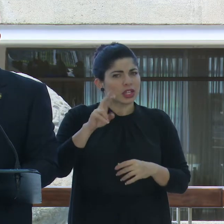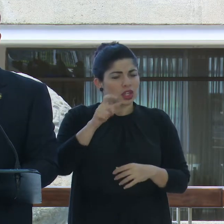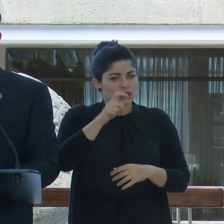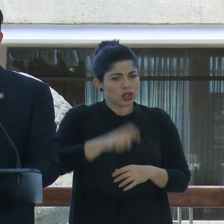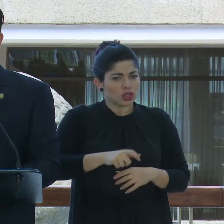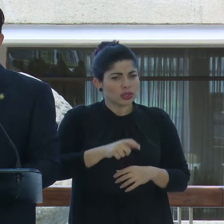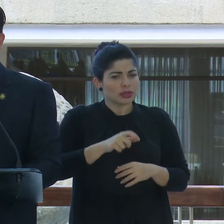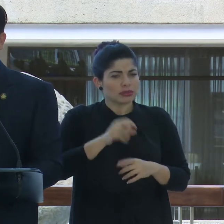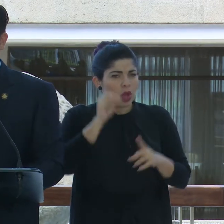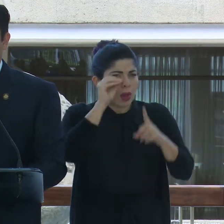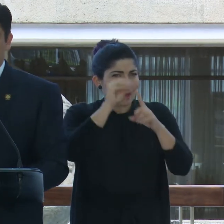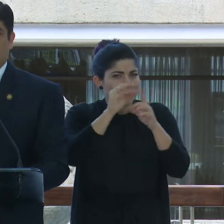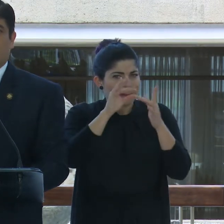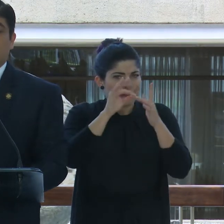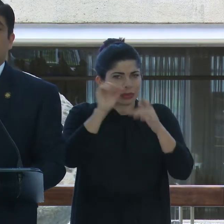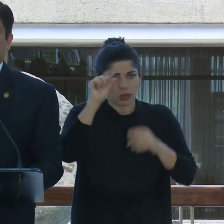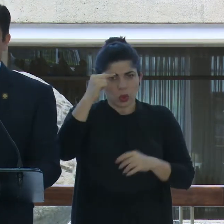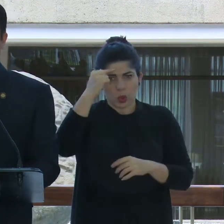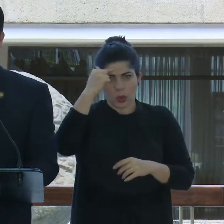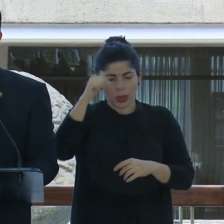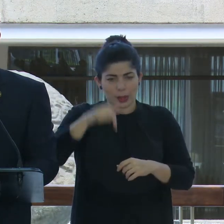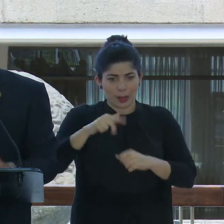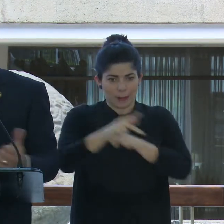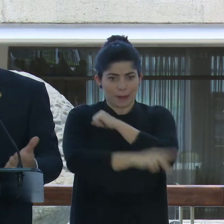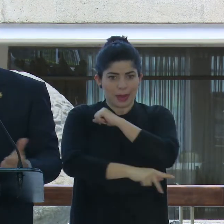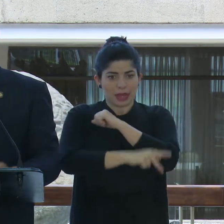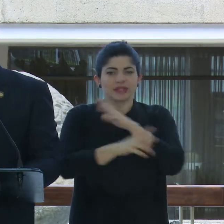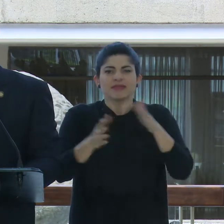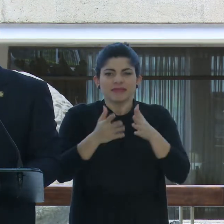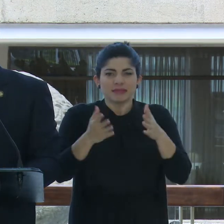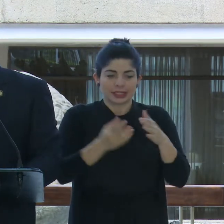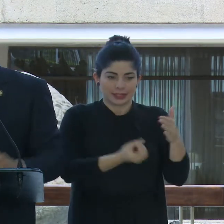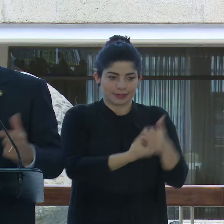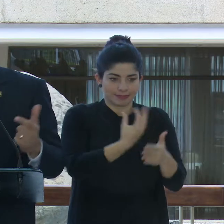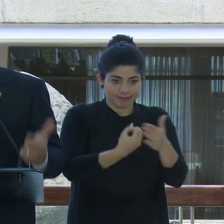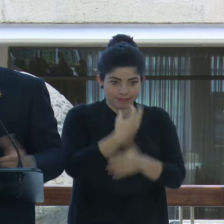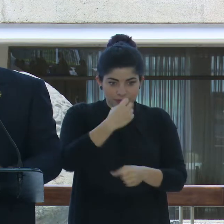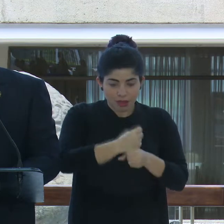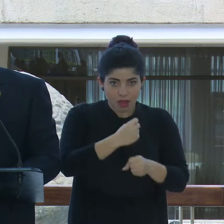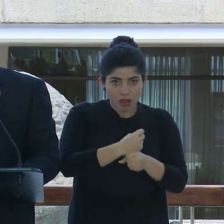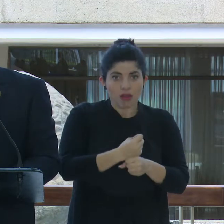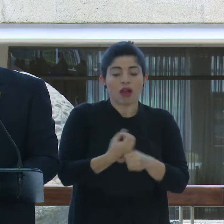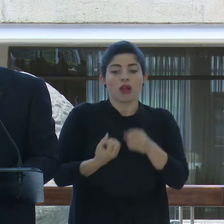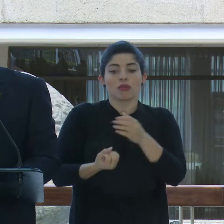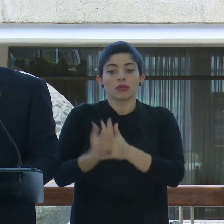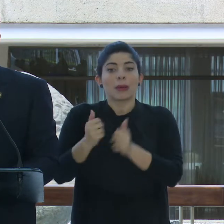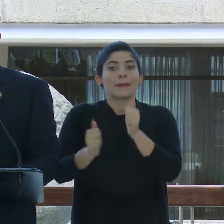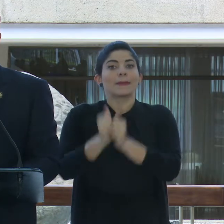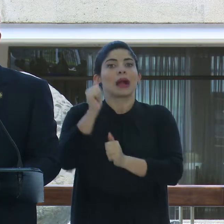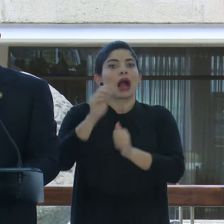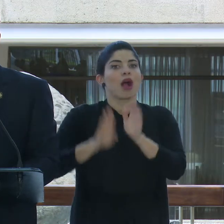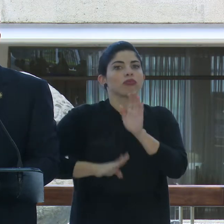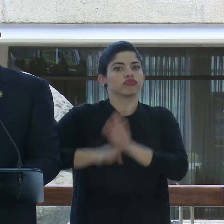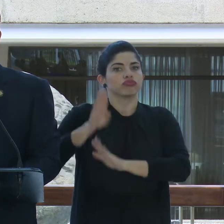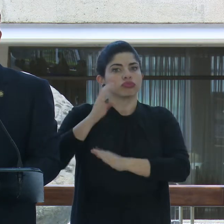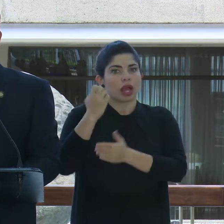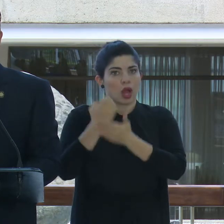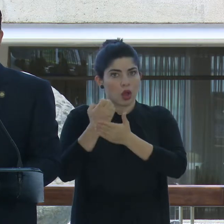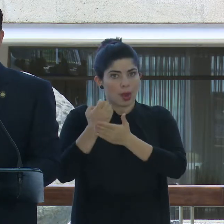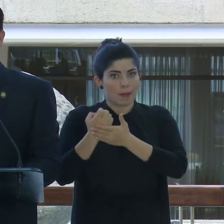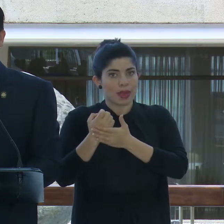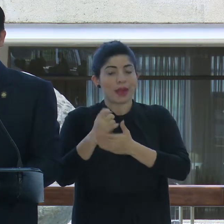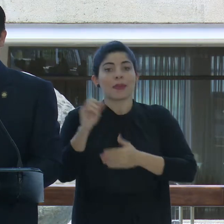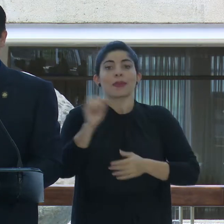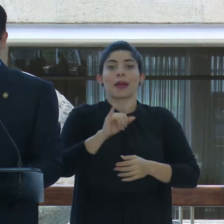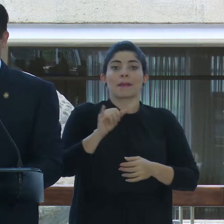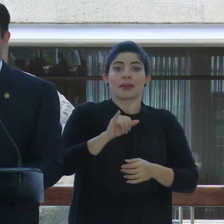central del Gobierno de la República. Eso es la generación de empleo, la generación de mayor crecimiento económico, la